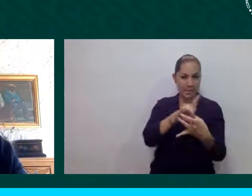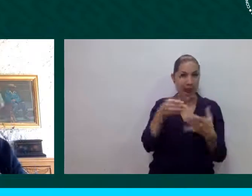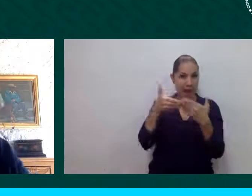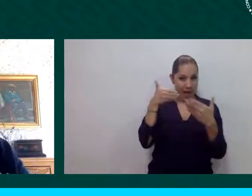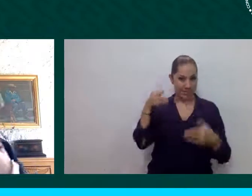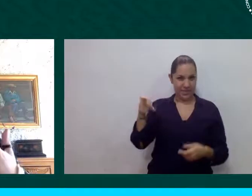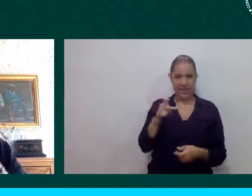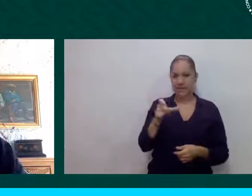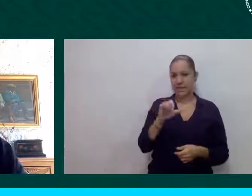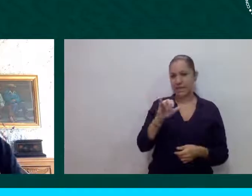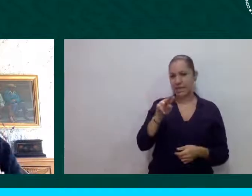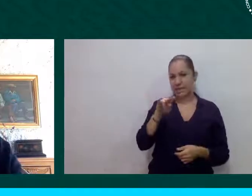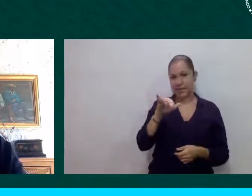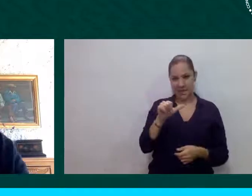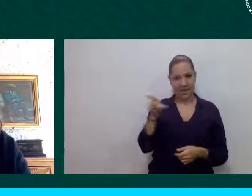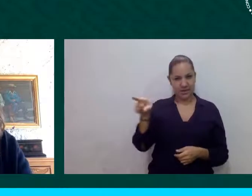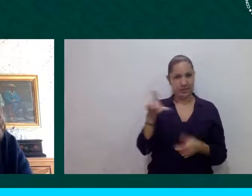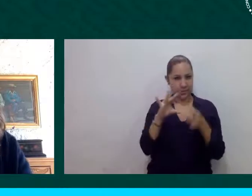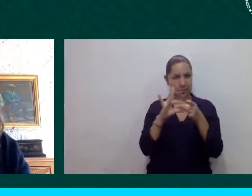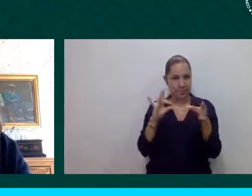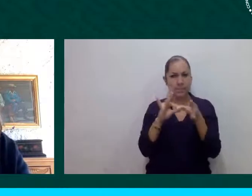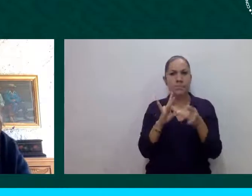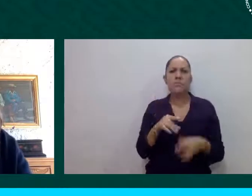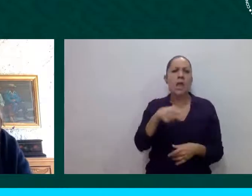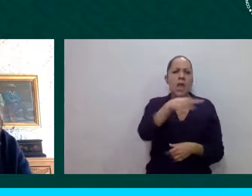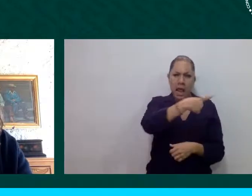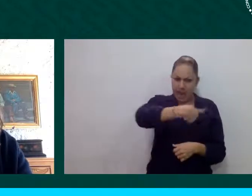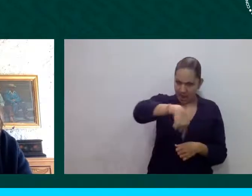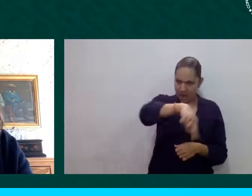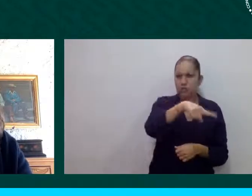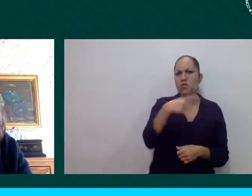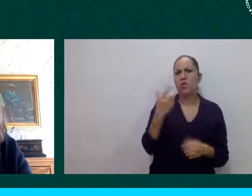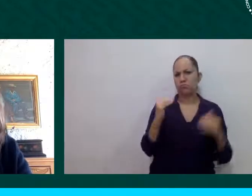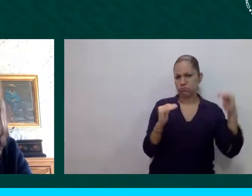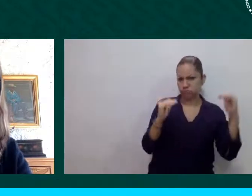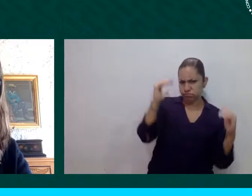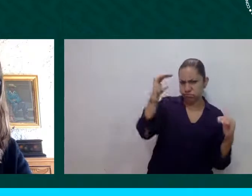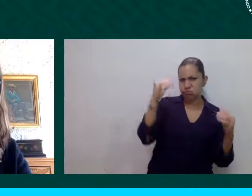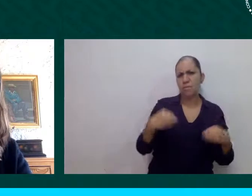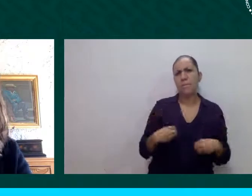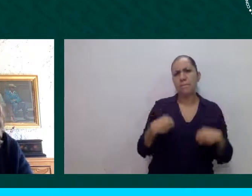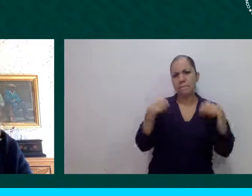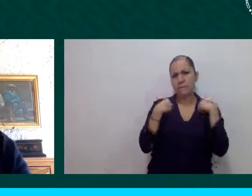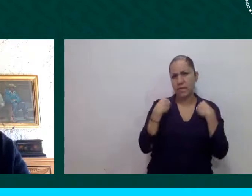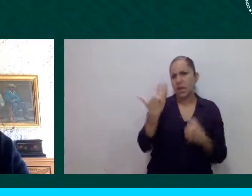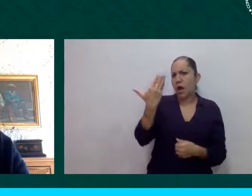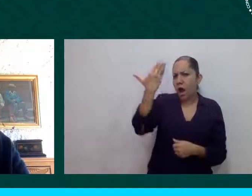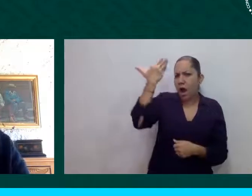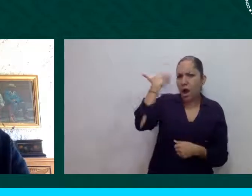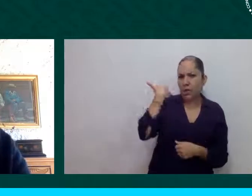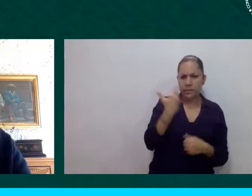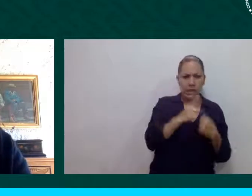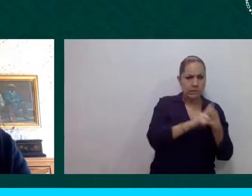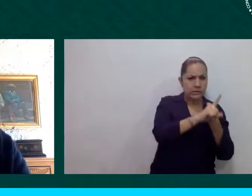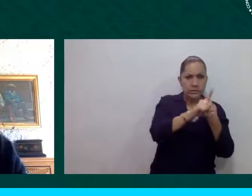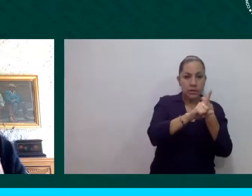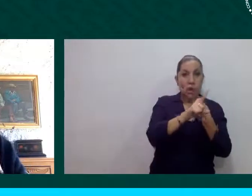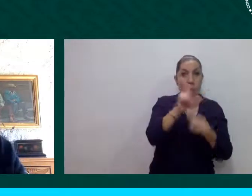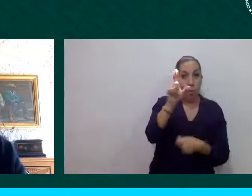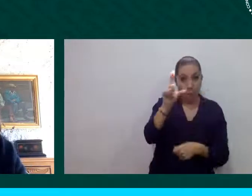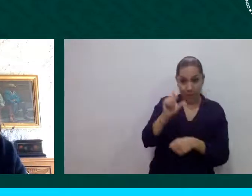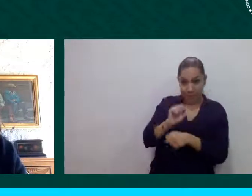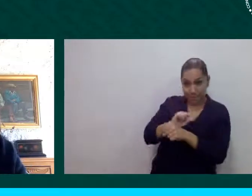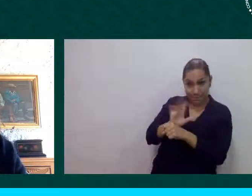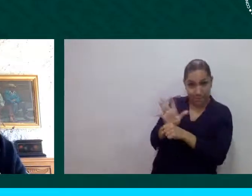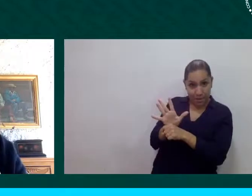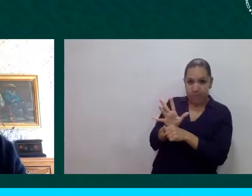pandemia fueron exacerbadas o fueron reforzadas con la propia pandemia y no solamente con la pandemia, sino con las medidas que se han tomado. Porque